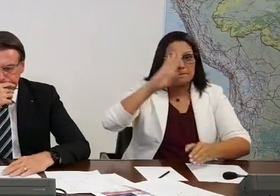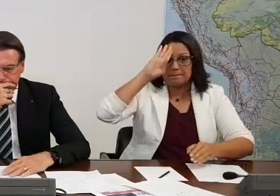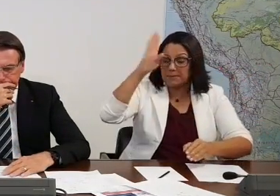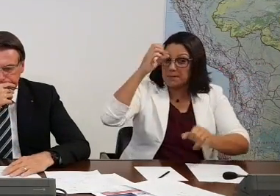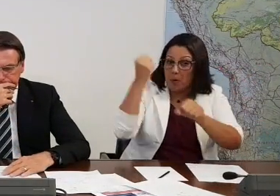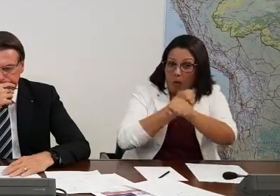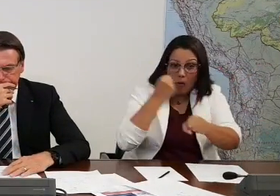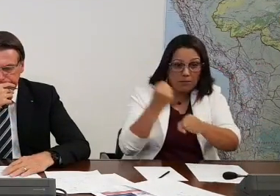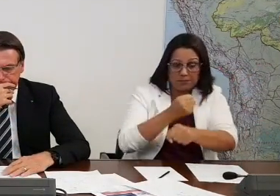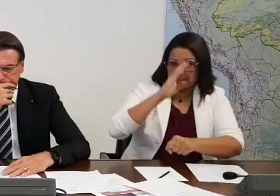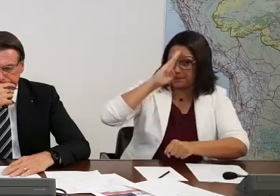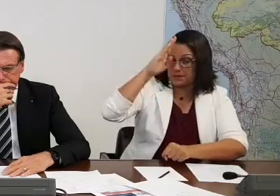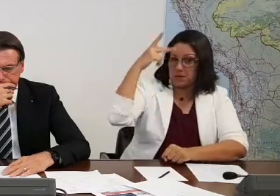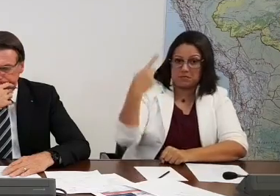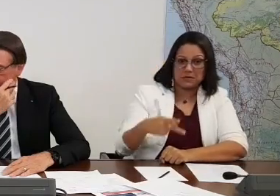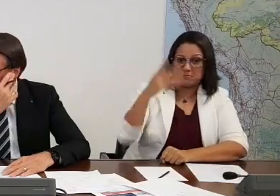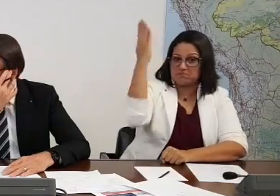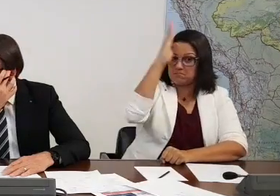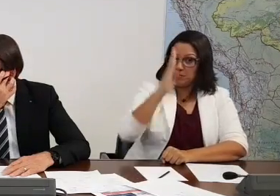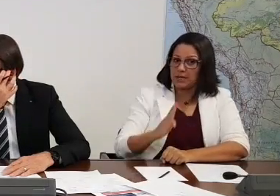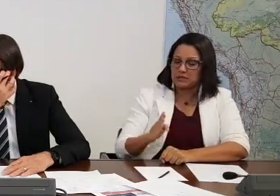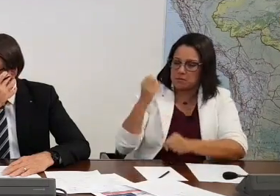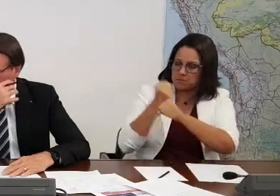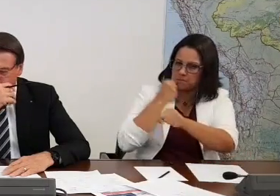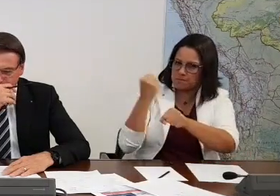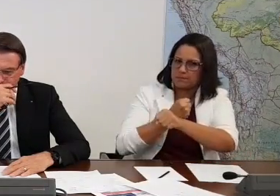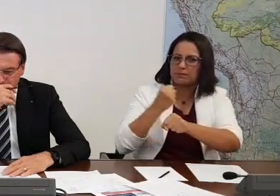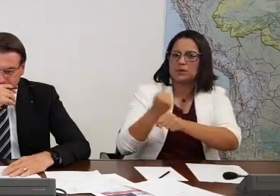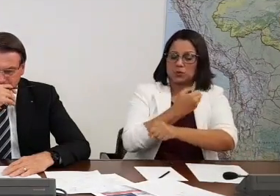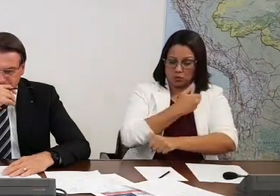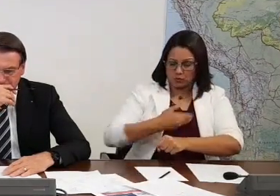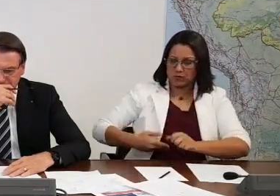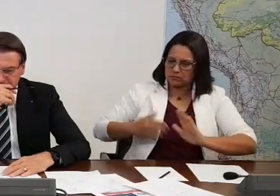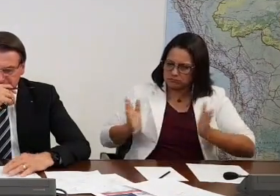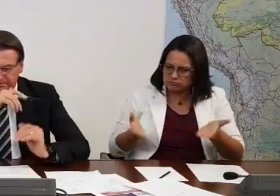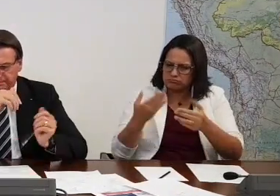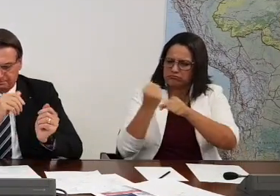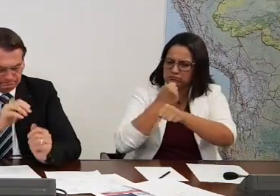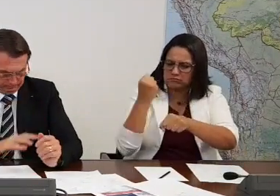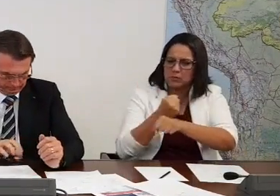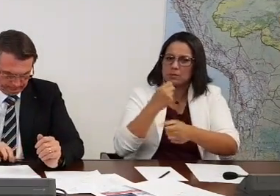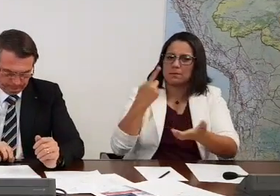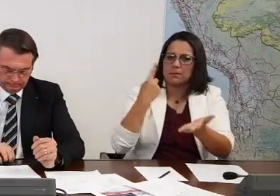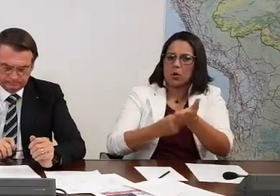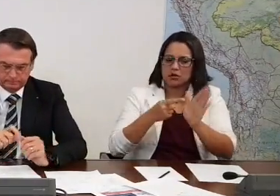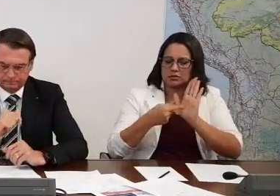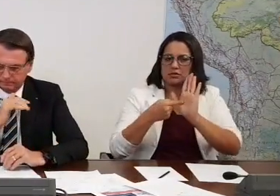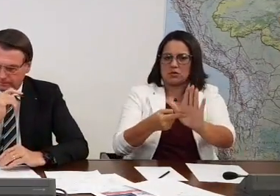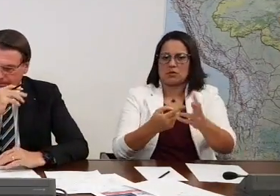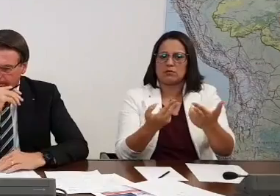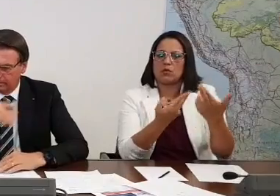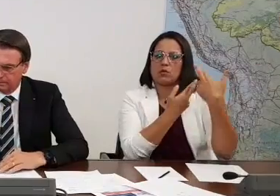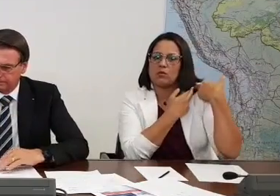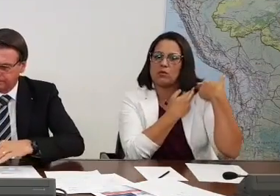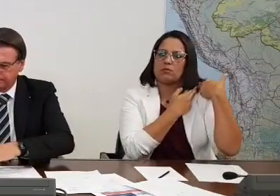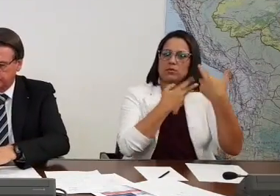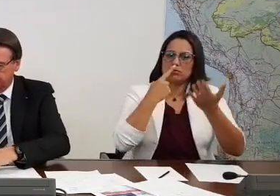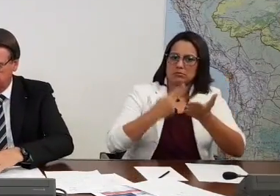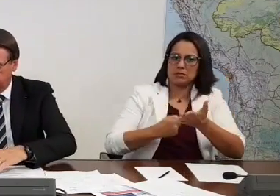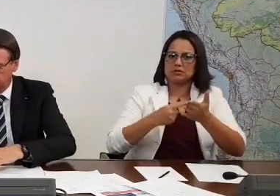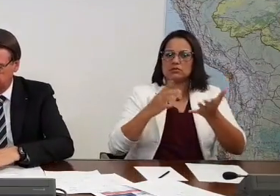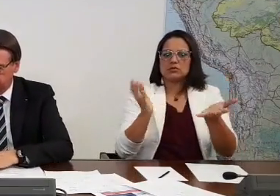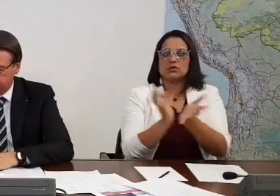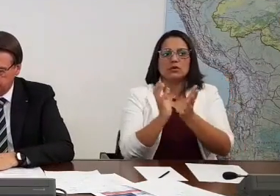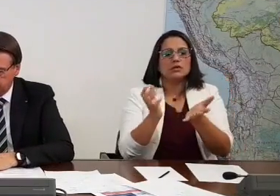regional do Brasil, que o governo deu continuidade, mostrando o compromisso com a infraestrutura e mostrando que a infraestrutura pro governo